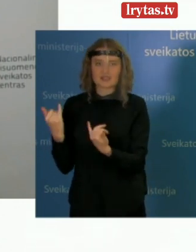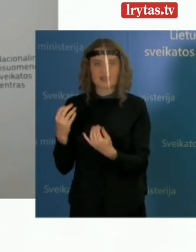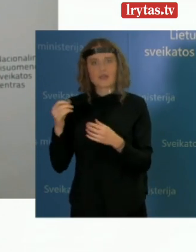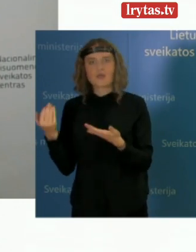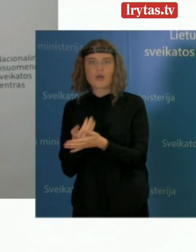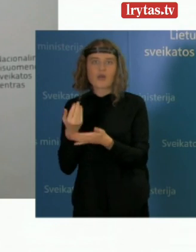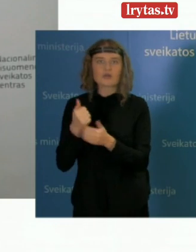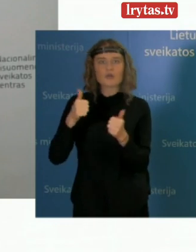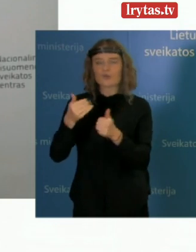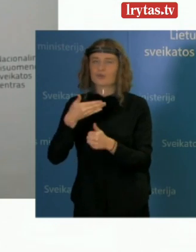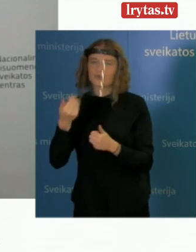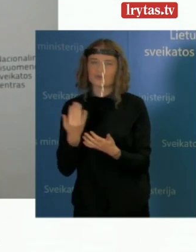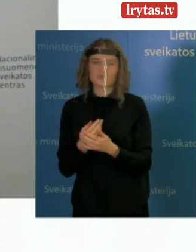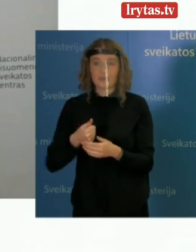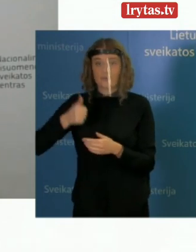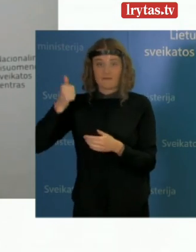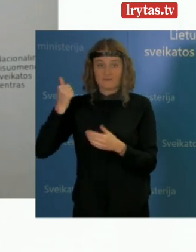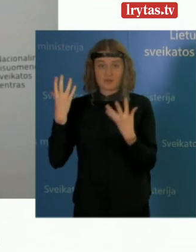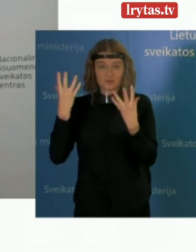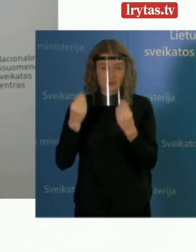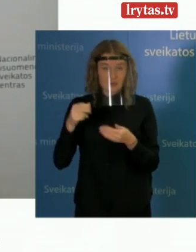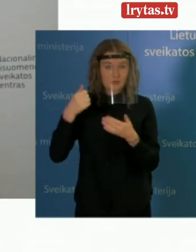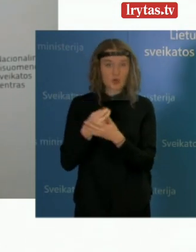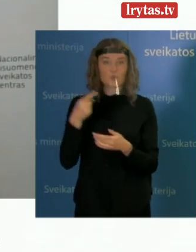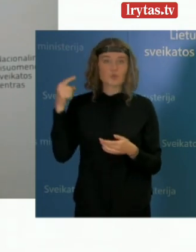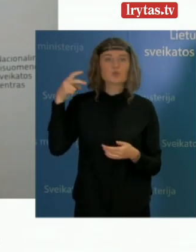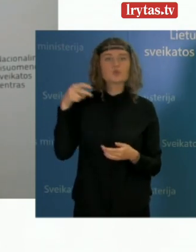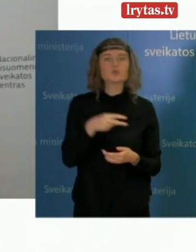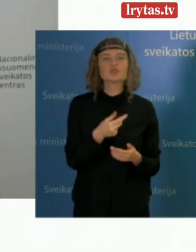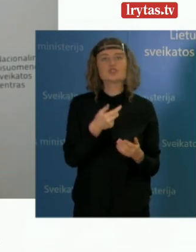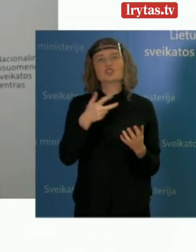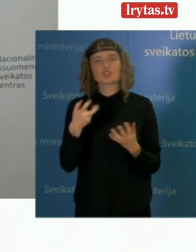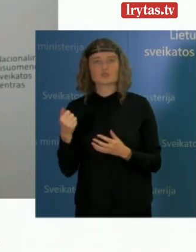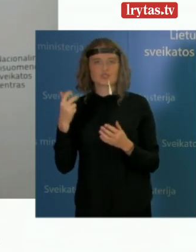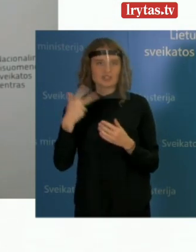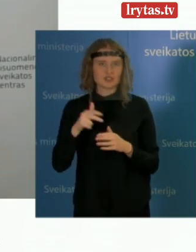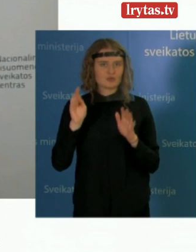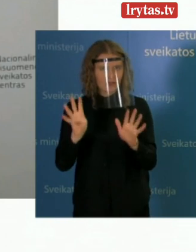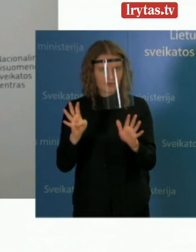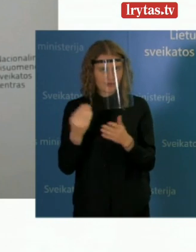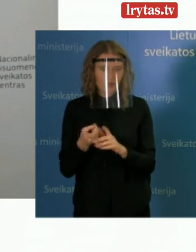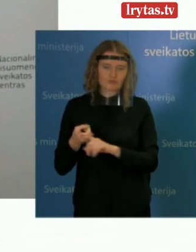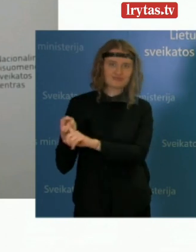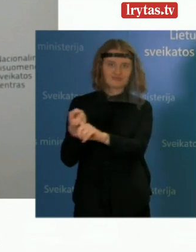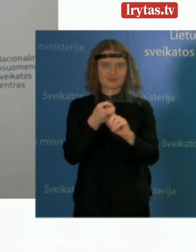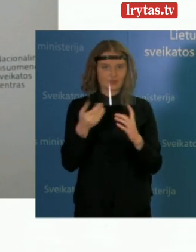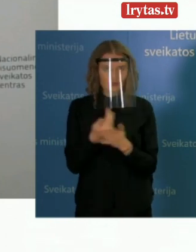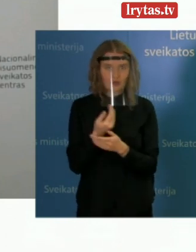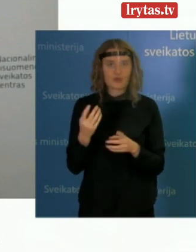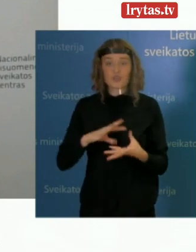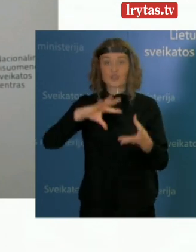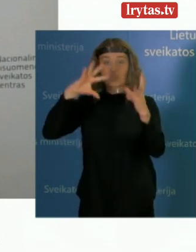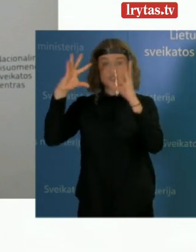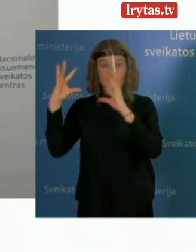praėjusią parą Lietuvoje patvirtinome 2339 naugius COVID-19 lygos atvejus ir iš viso jų esame